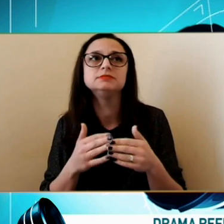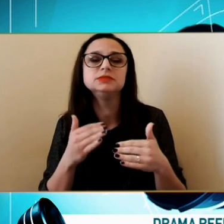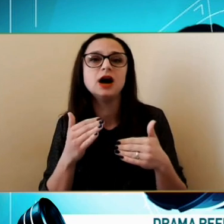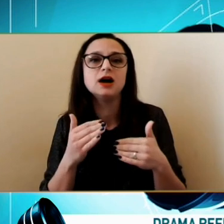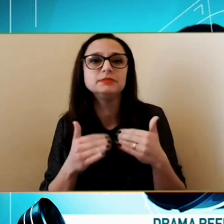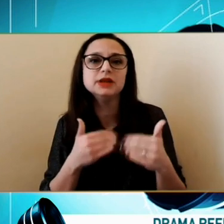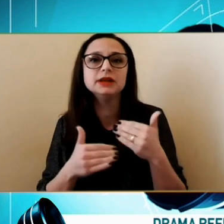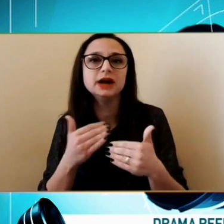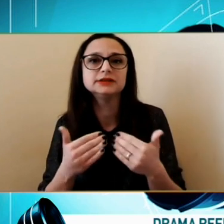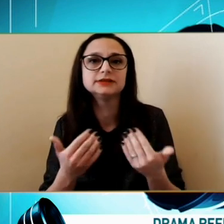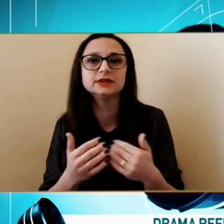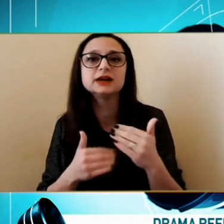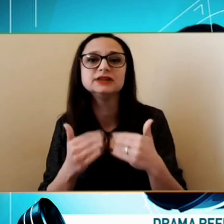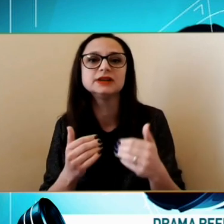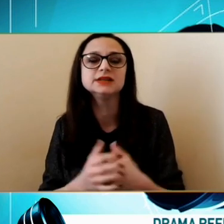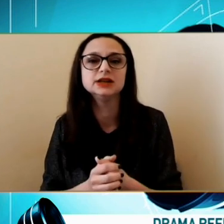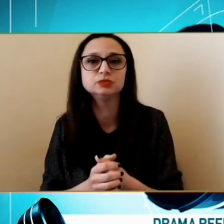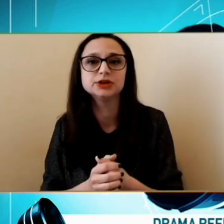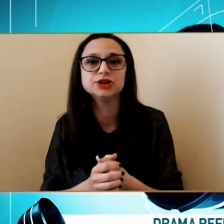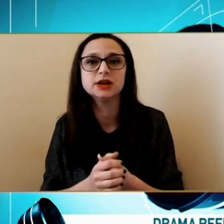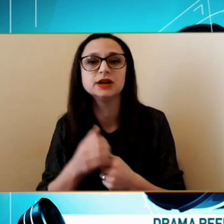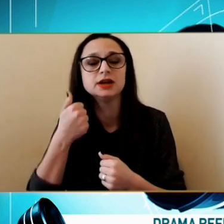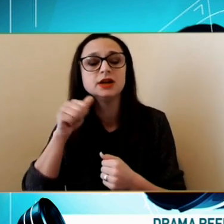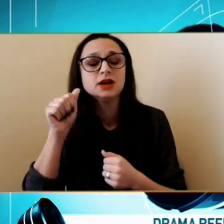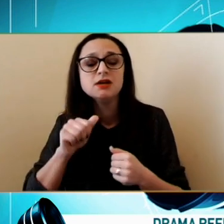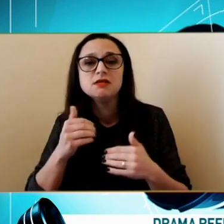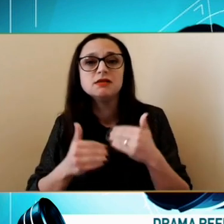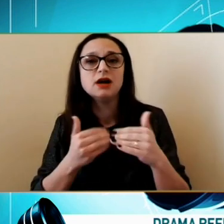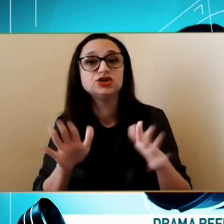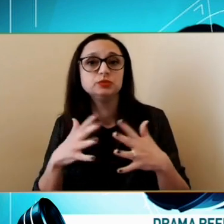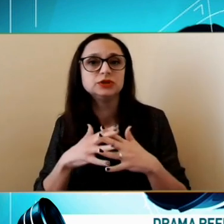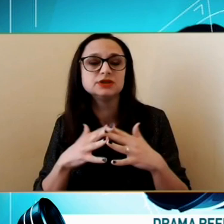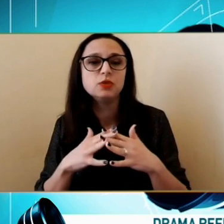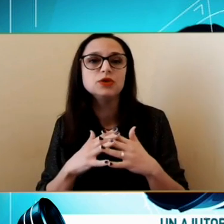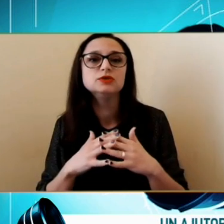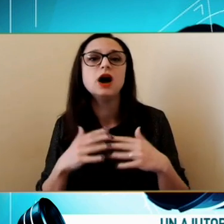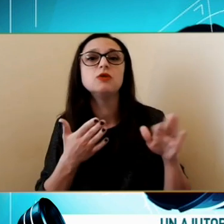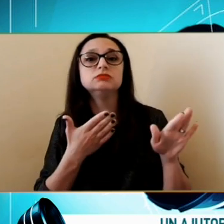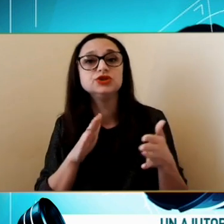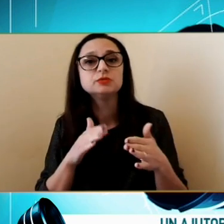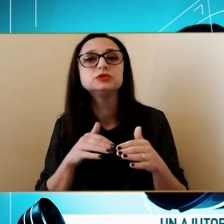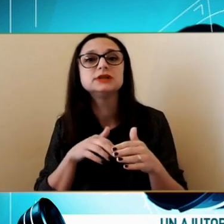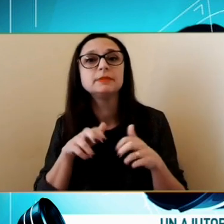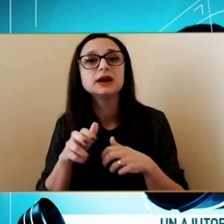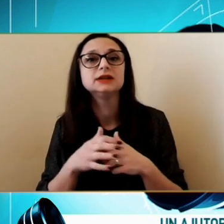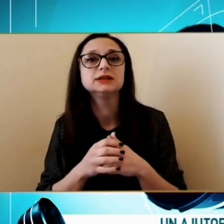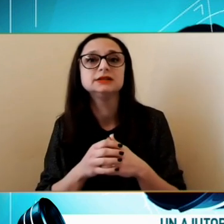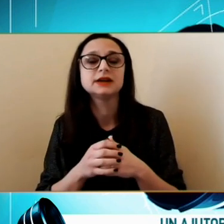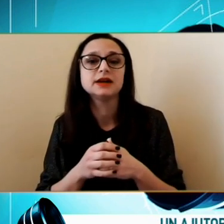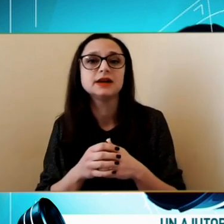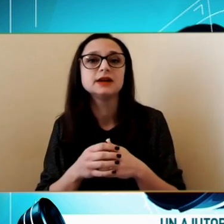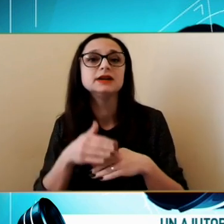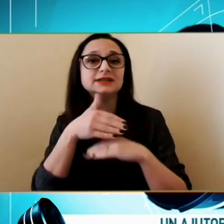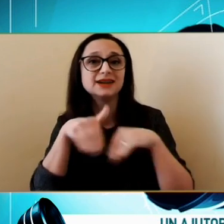Imediat La câteva zile după ce A început războiul Au început să meargă